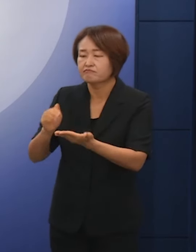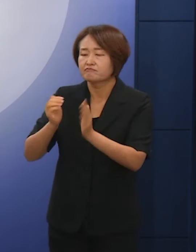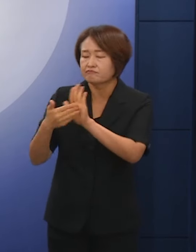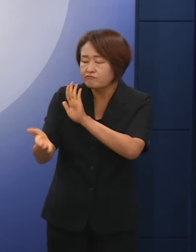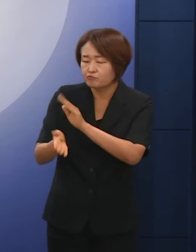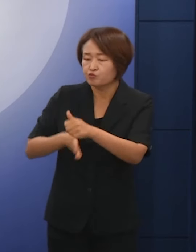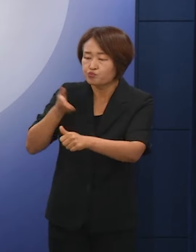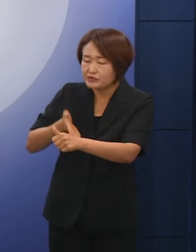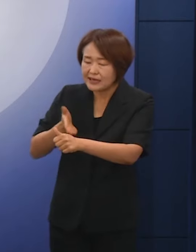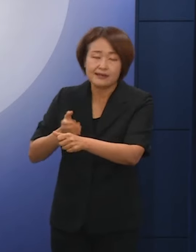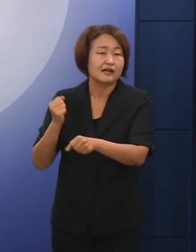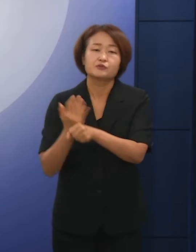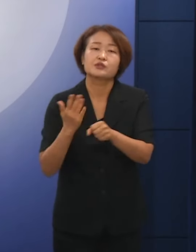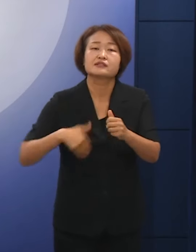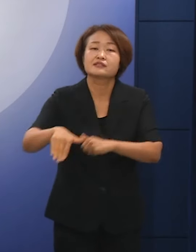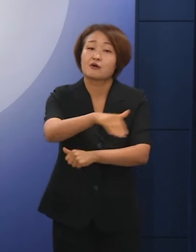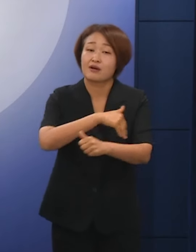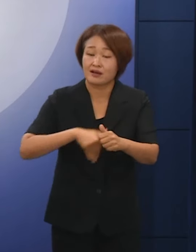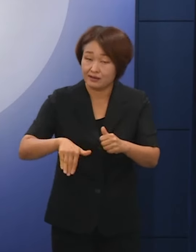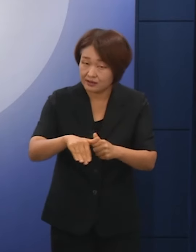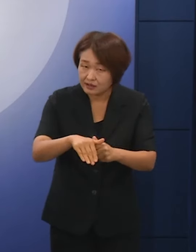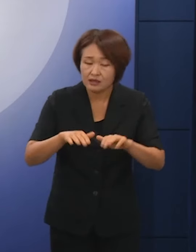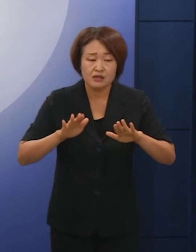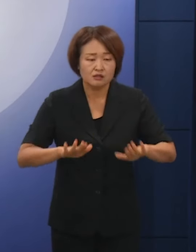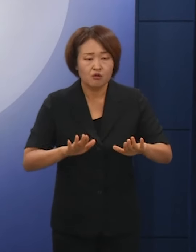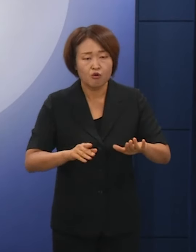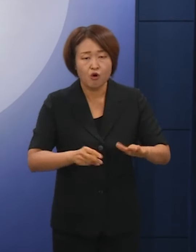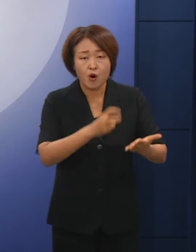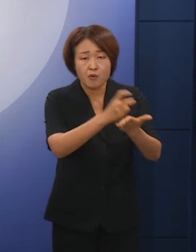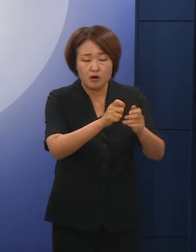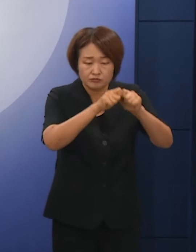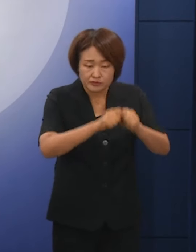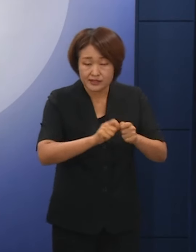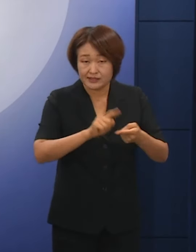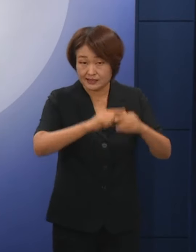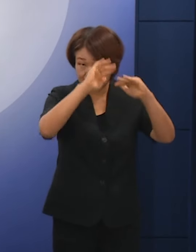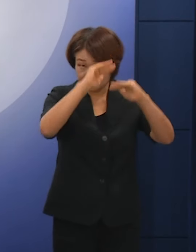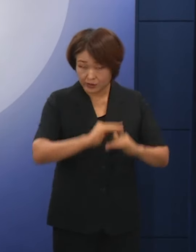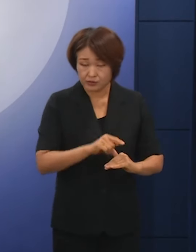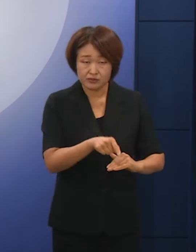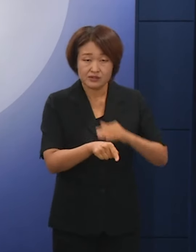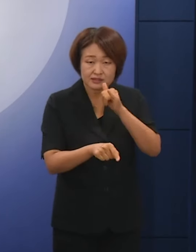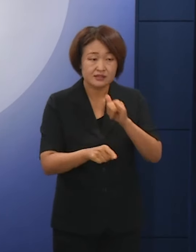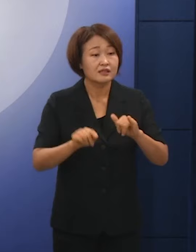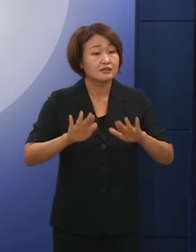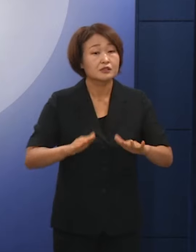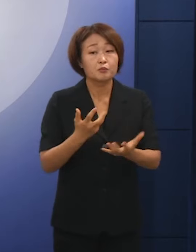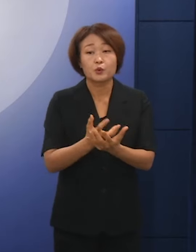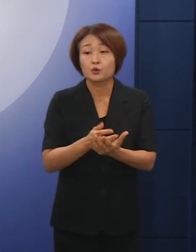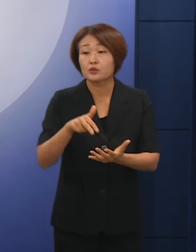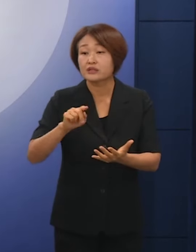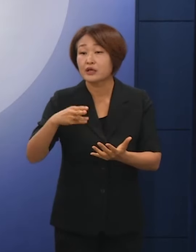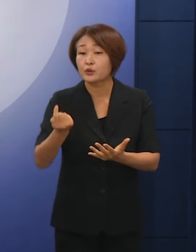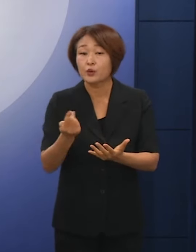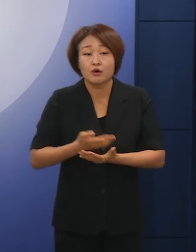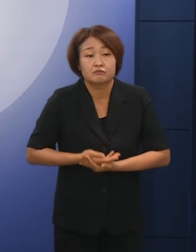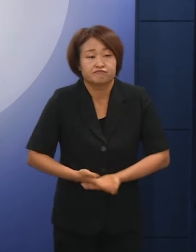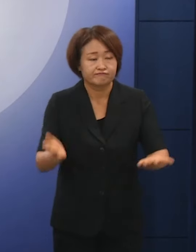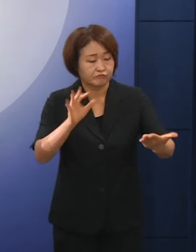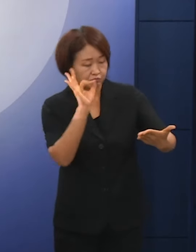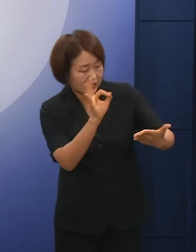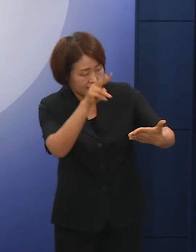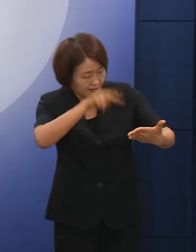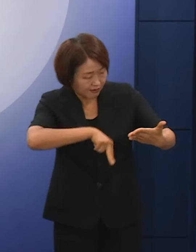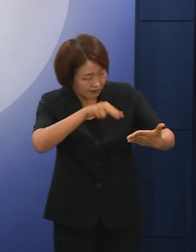말씀드립니다. 본 법안의 위헌성에 관한 구체적인 설명은 배포해드린 보도자료를 참고해